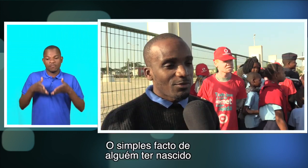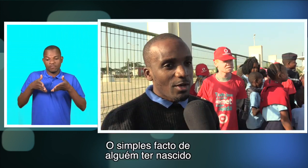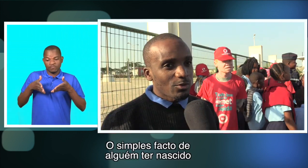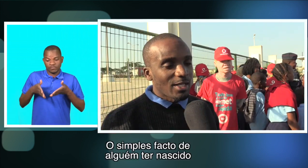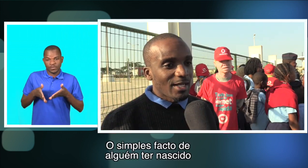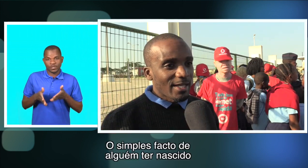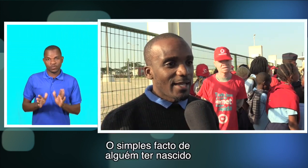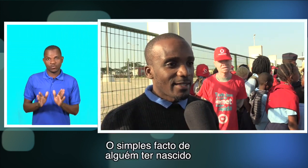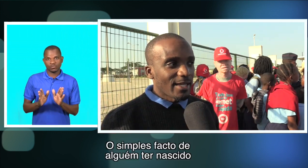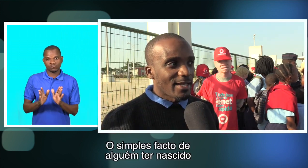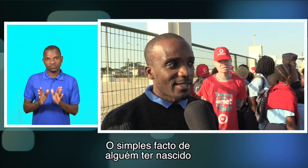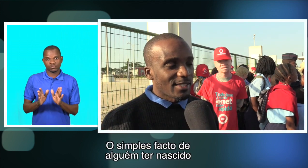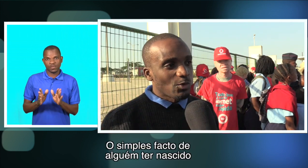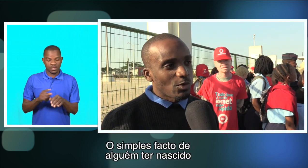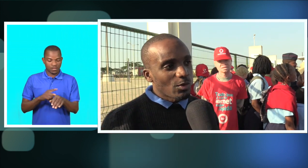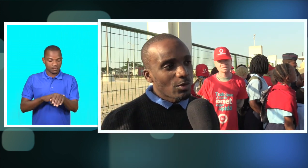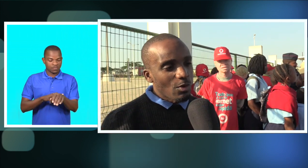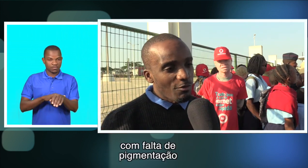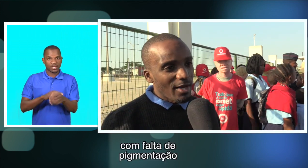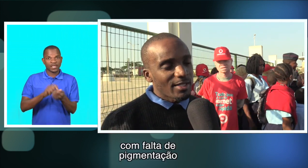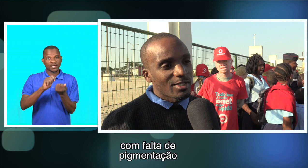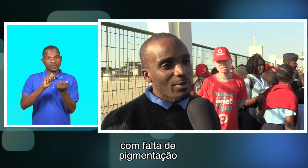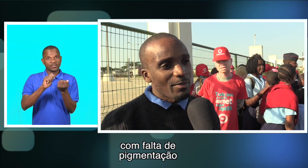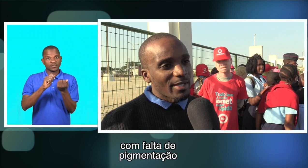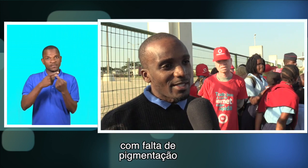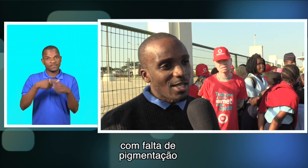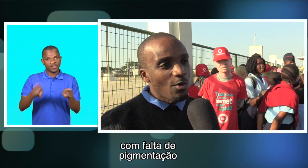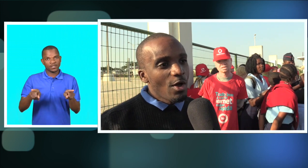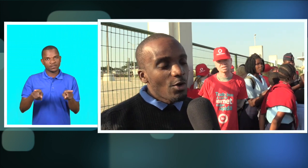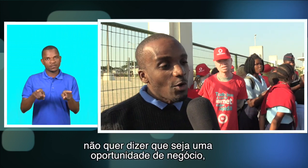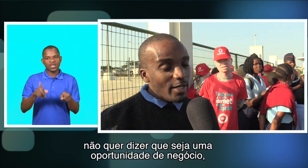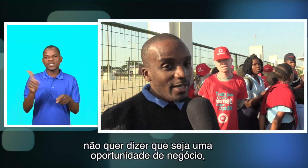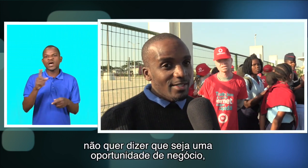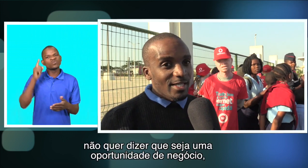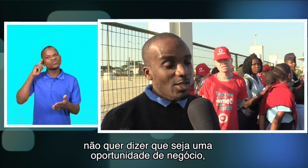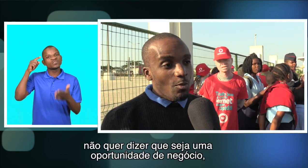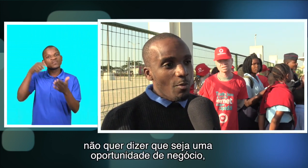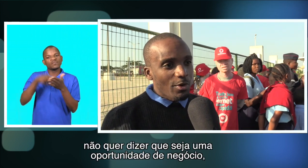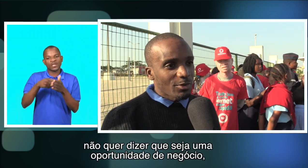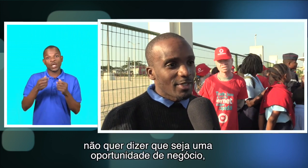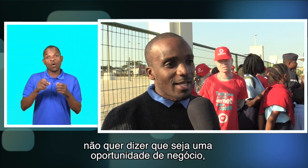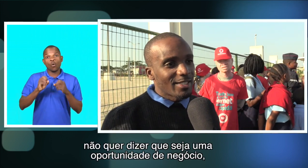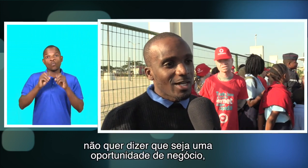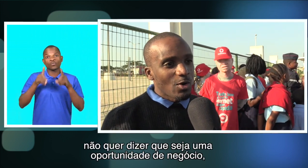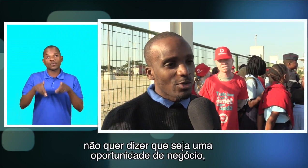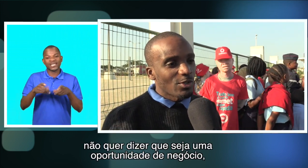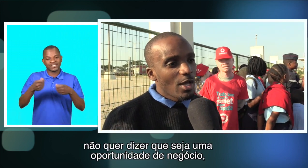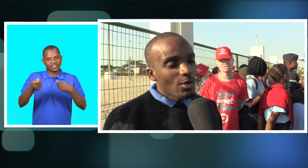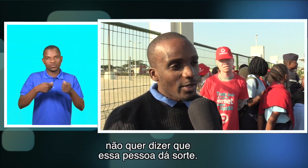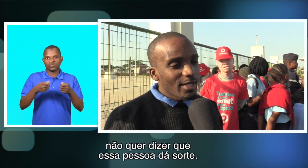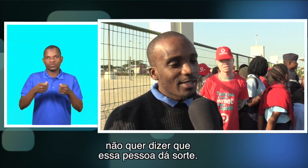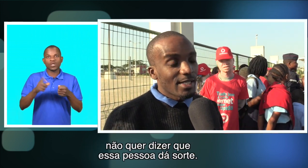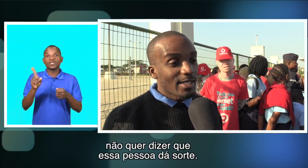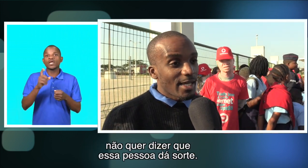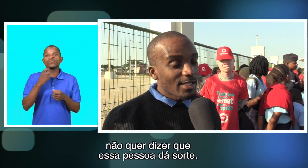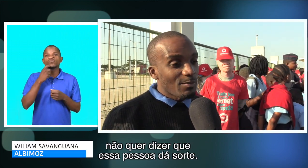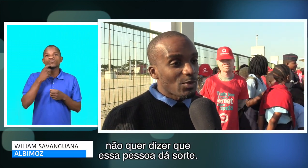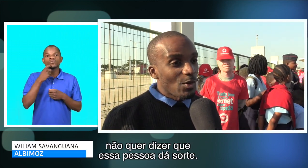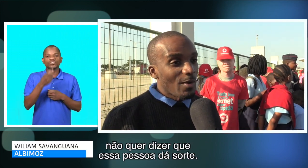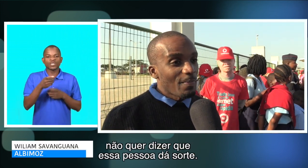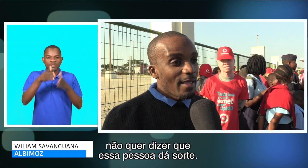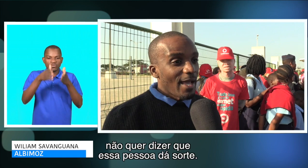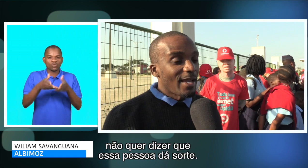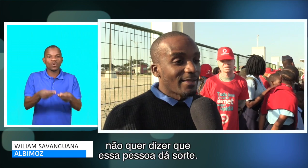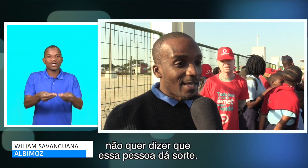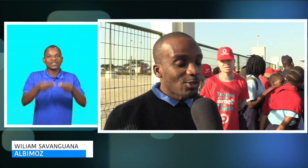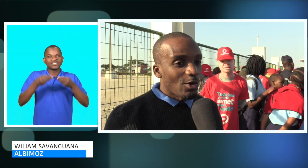O simples fato de alguém ter nascido com falta de pigmentação não quer dizer que é uma oportunidade de negócio, não quer dizer que essa